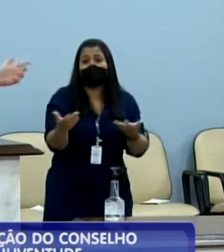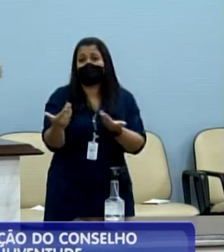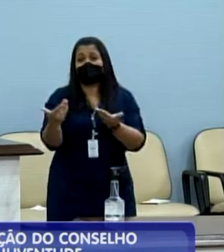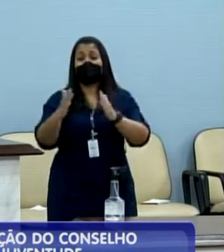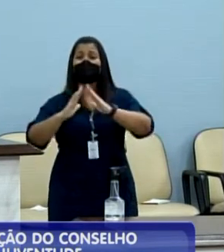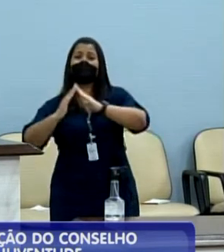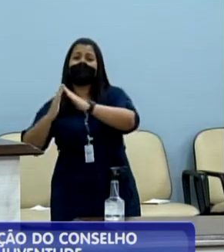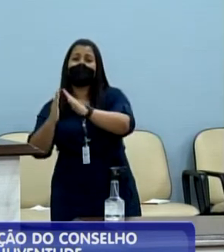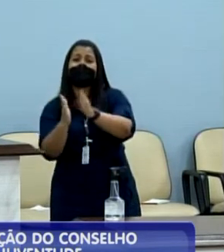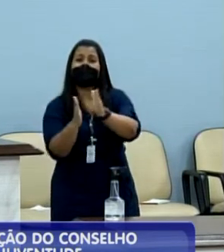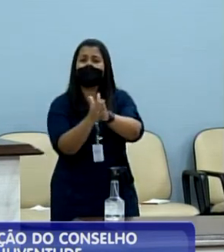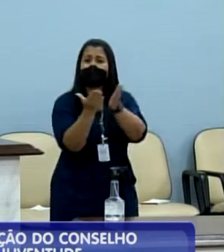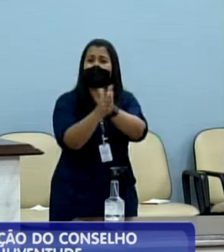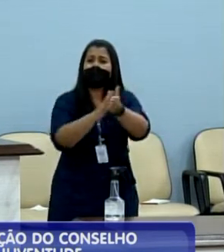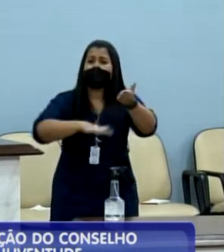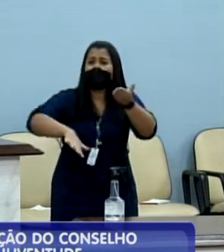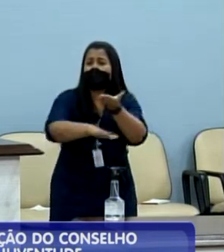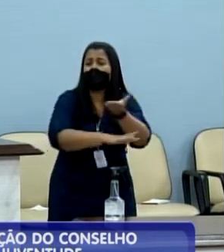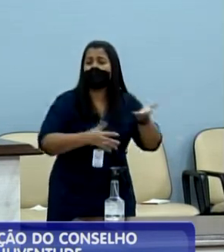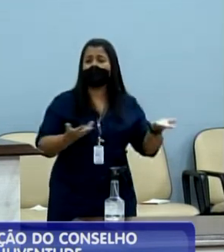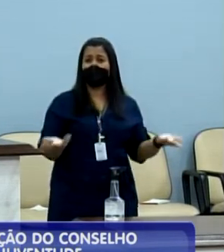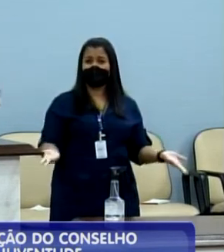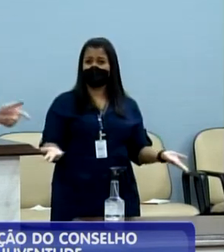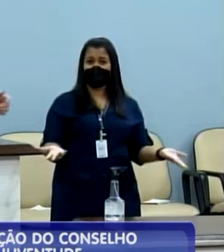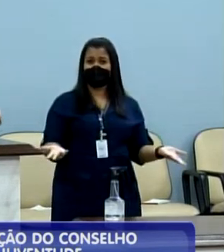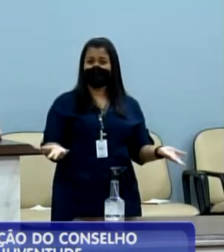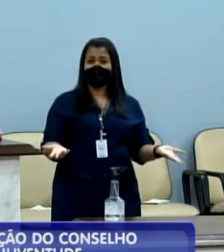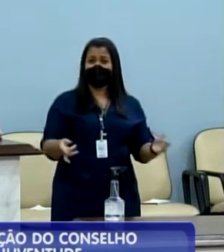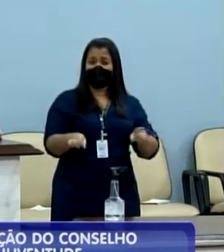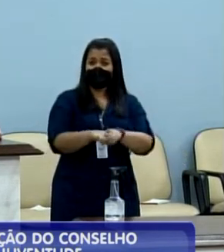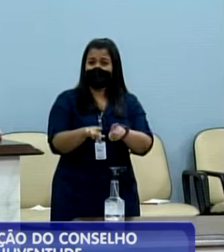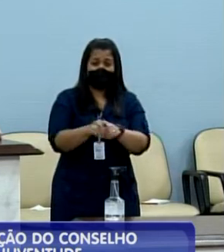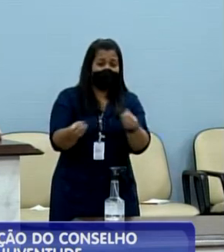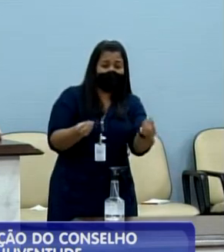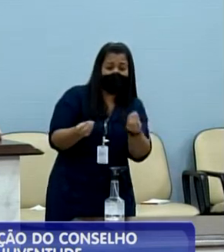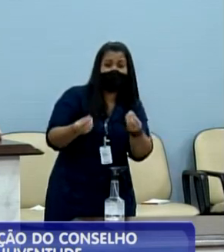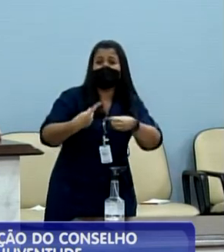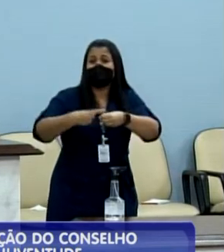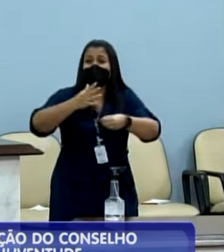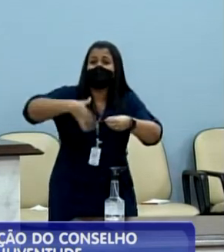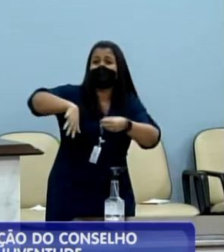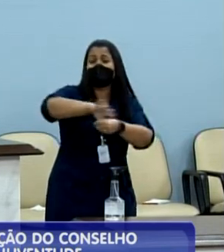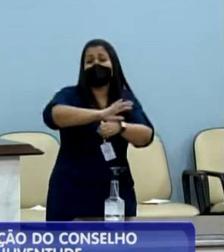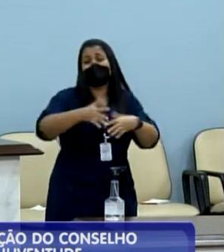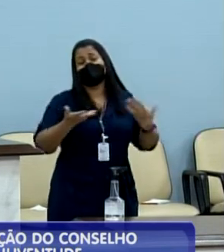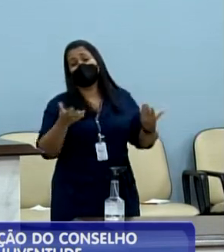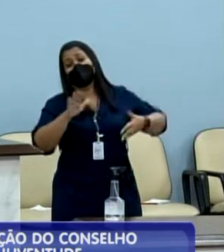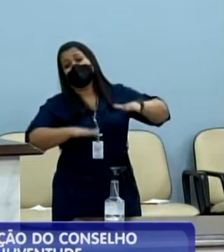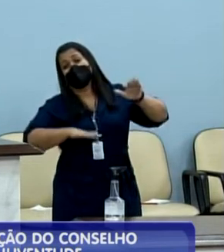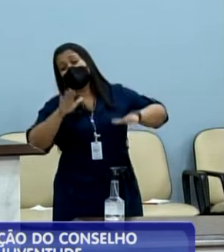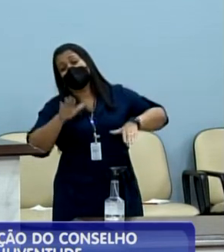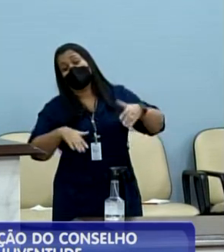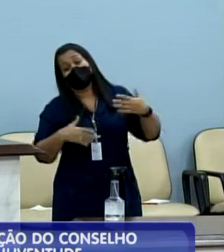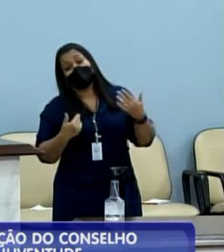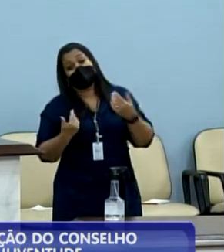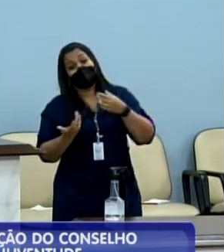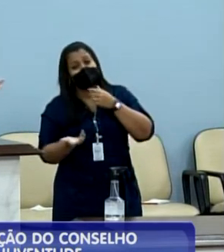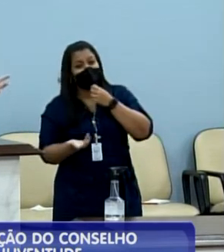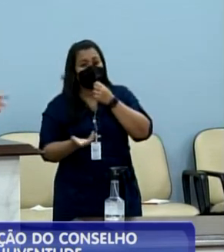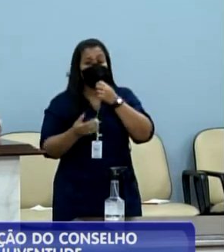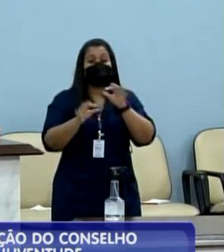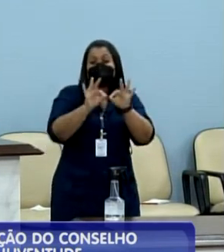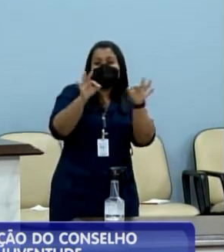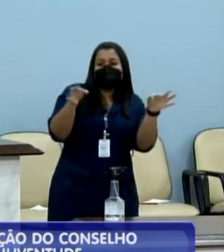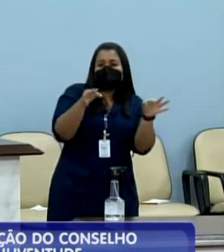periferia, por não ter contato, de como anda a cidade, às vezes um simples